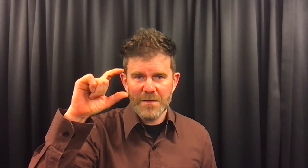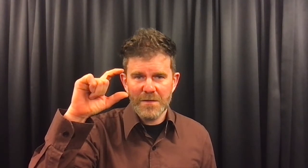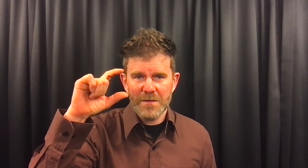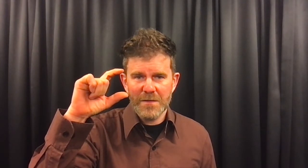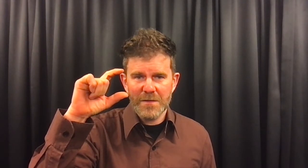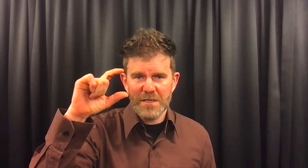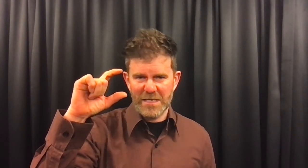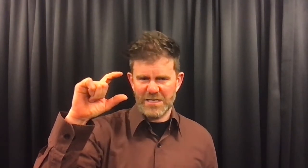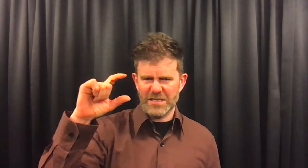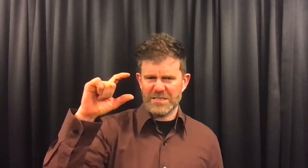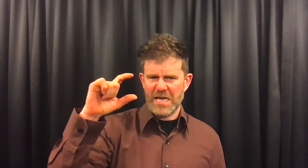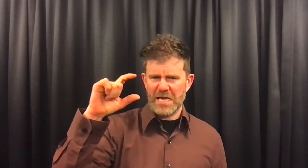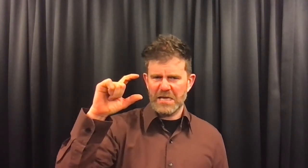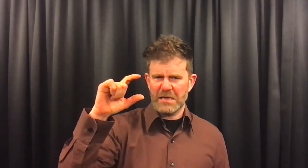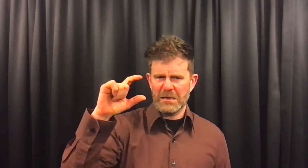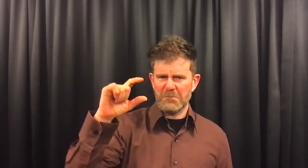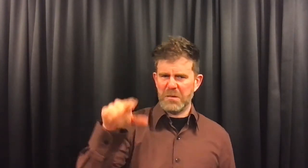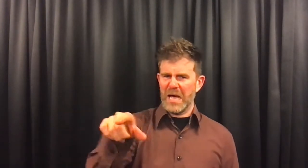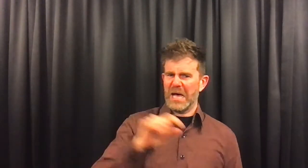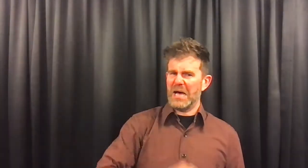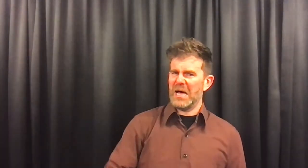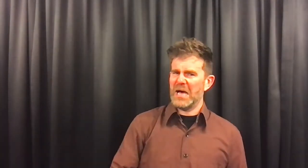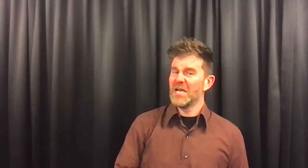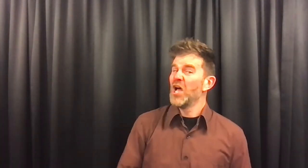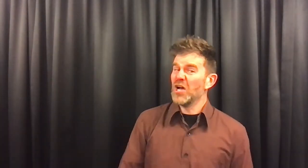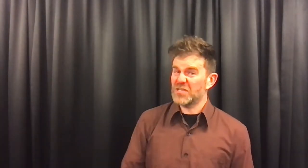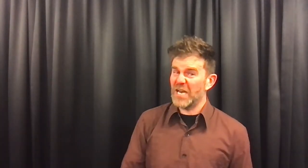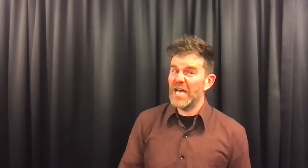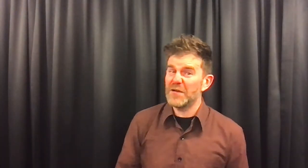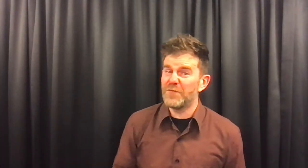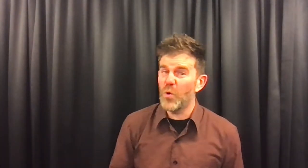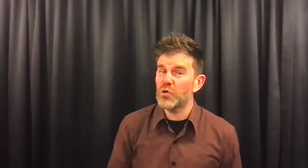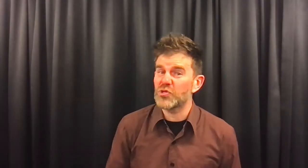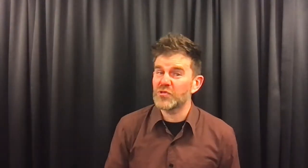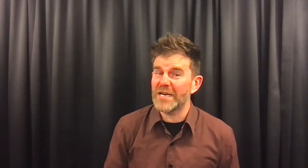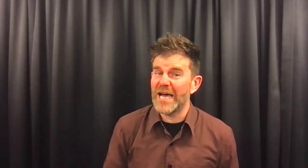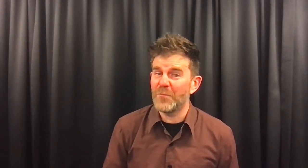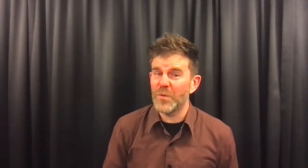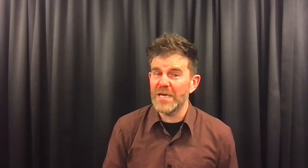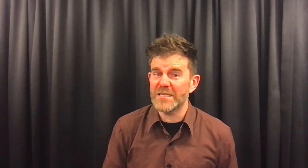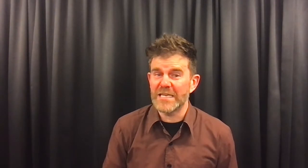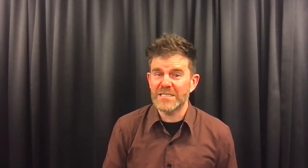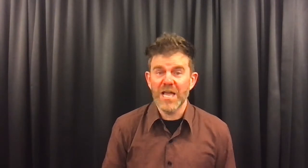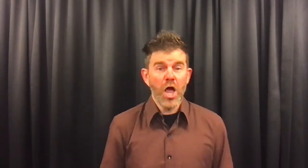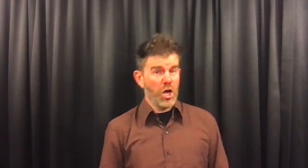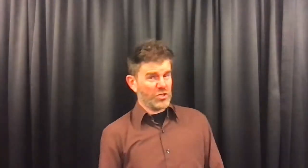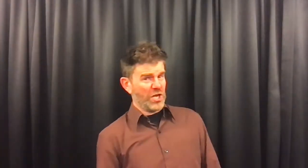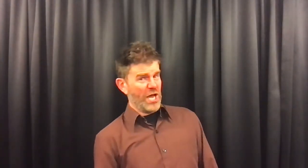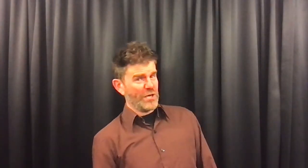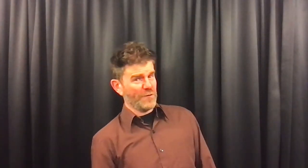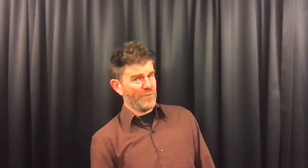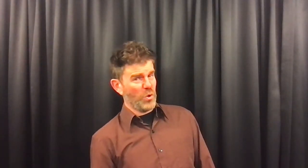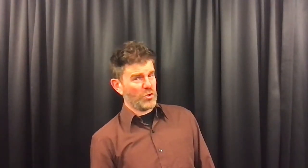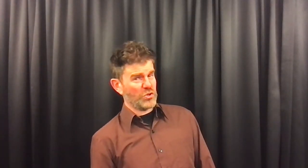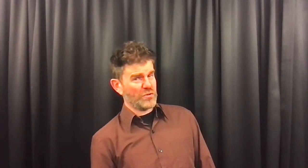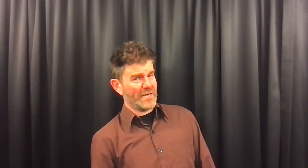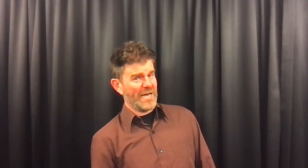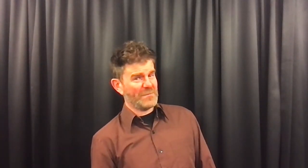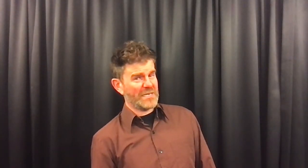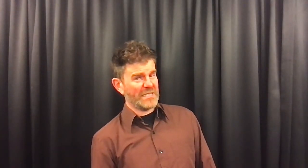En iedereen zei, Bah, het kleine vogeltje zonder naam weet niks. Het kleine vogeltje zonder naam kan